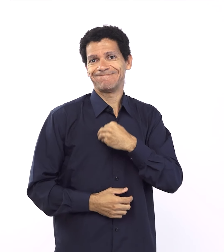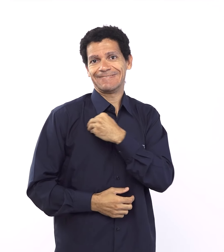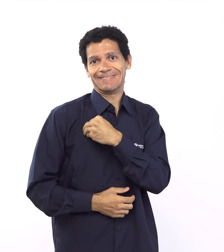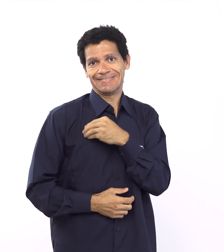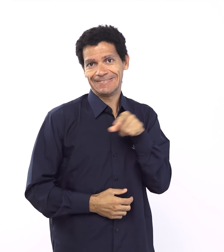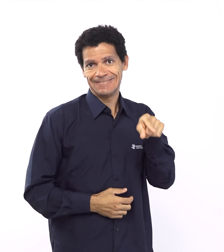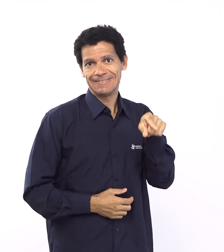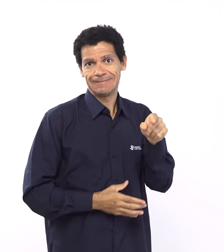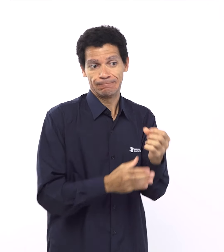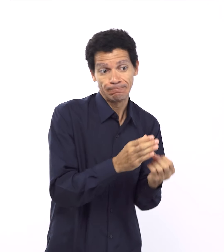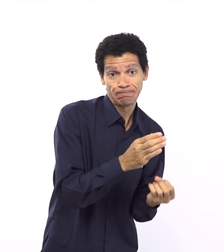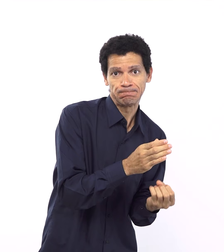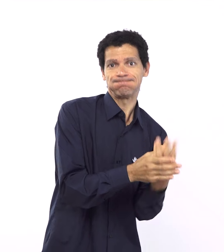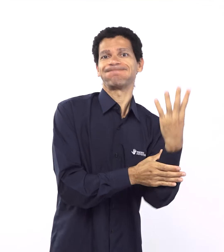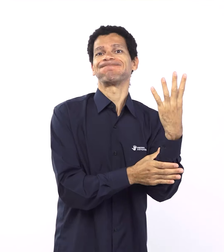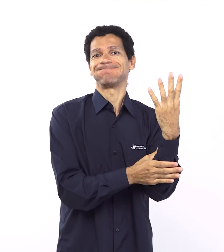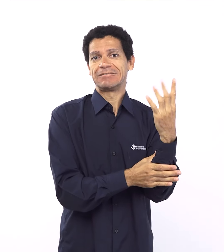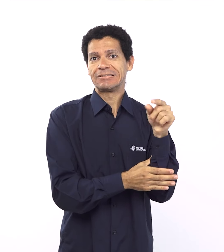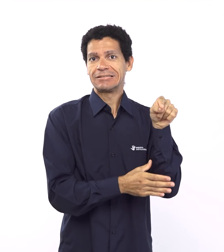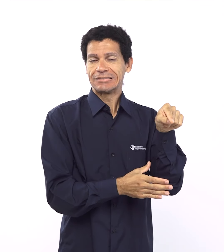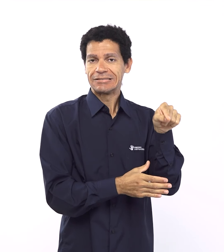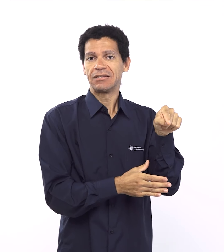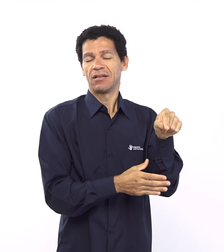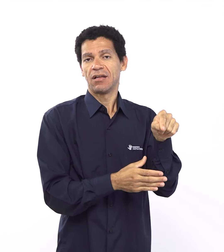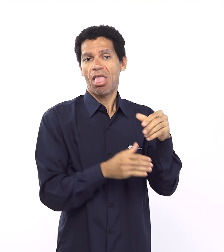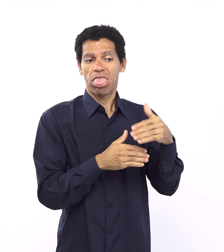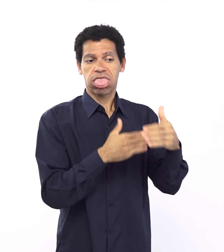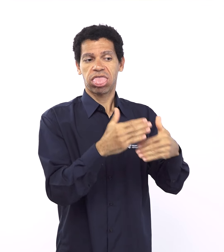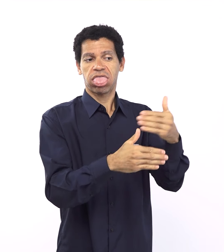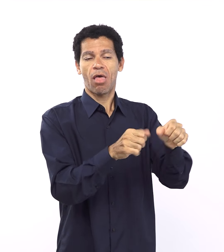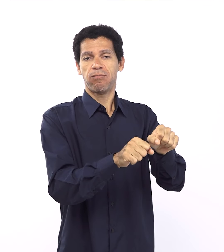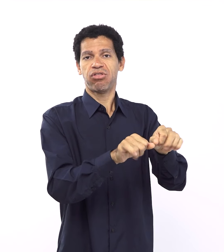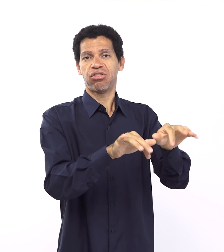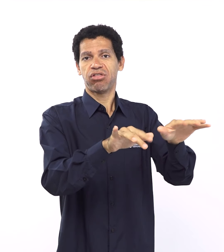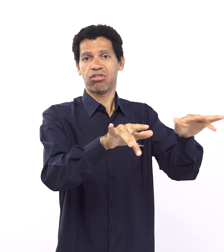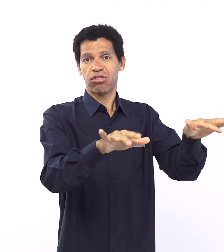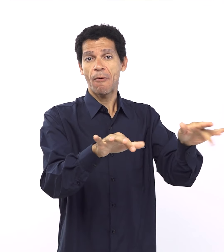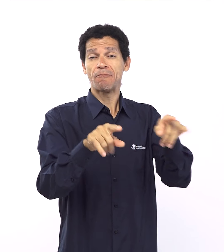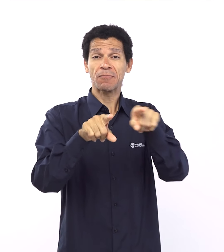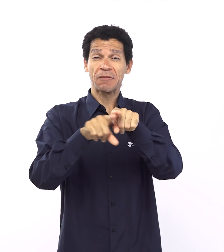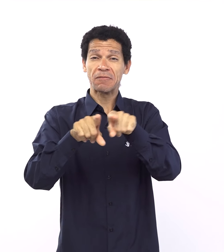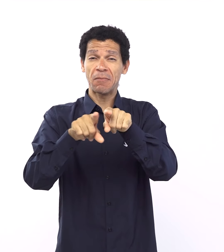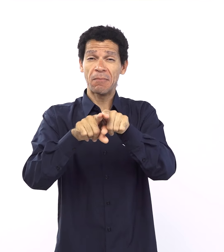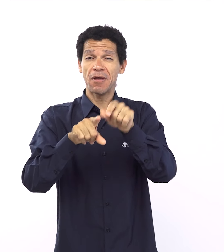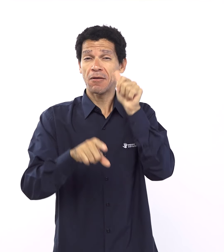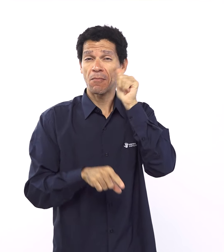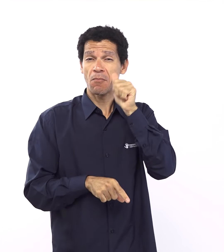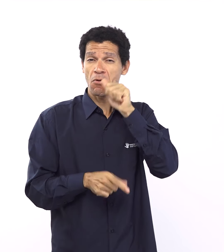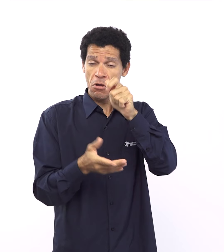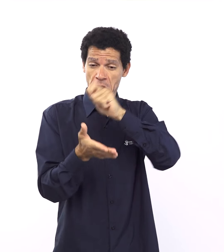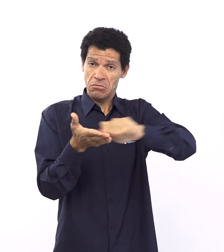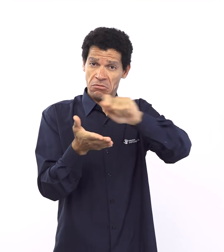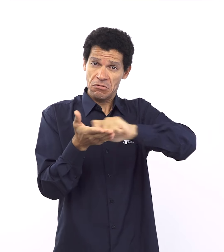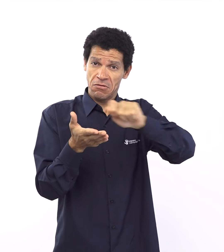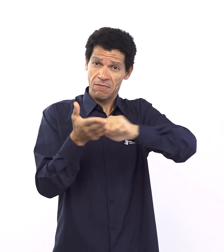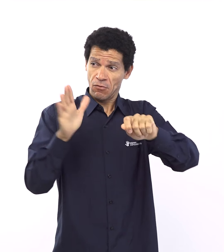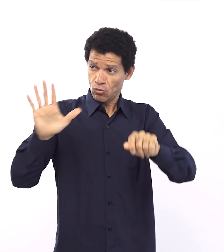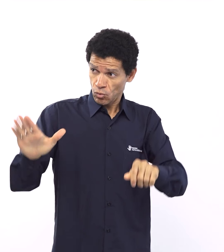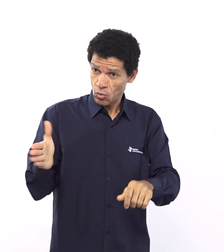humana perfeita, o corpo saudável, isso aí ajudou ainda mais a se proliferar, né? Porque as pessoas iam com toda a força, com todo o